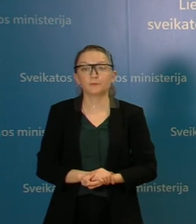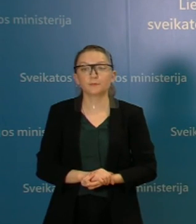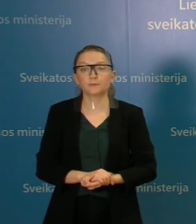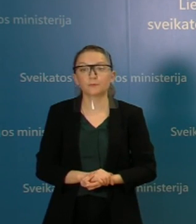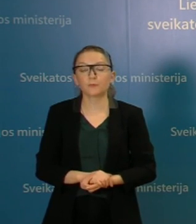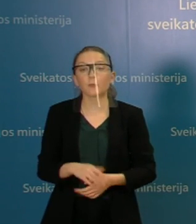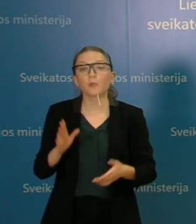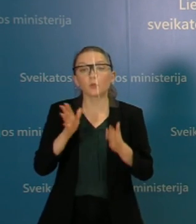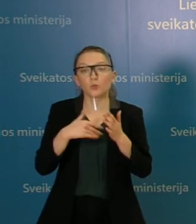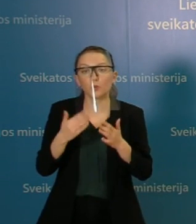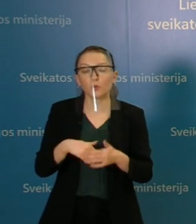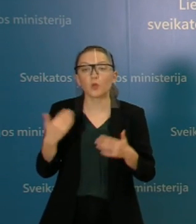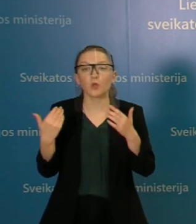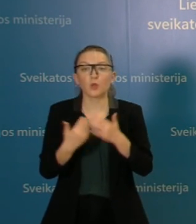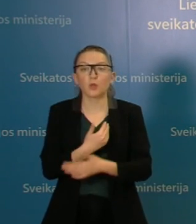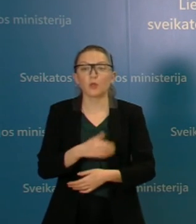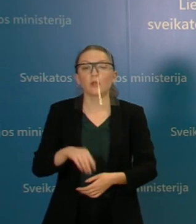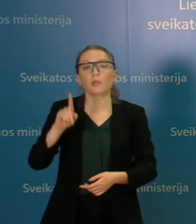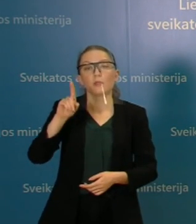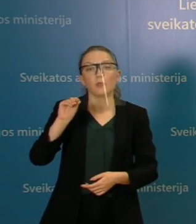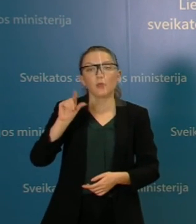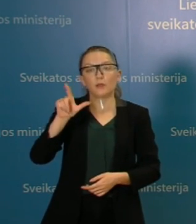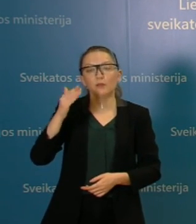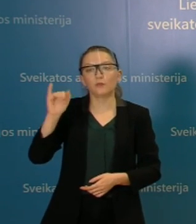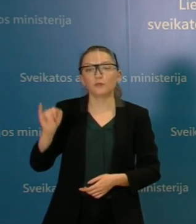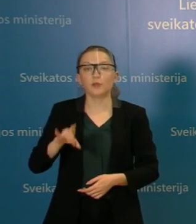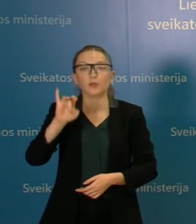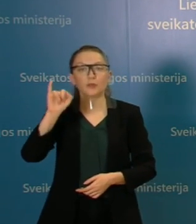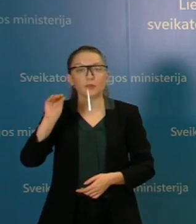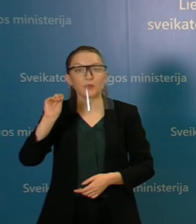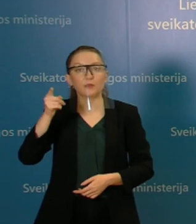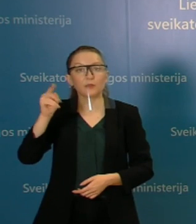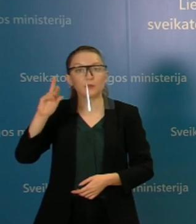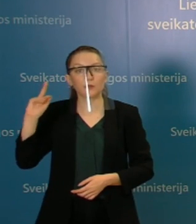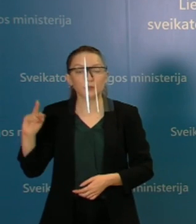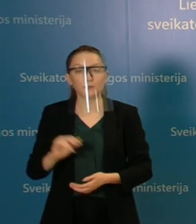Jungi mes toliau prie naujienų portalo Delfi, laba diena Giedra ir jūsų klausimai.